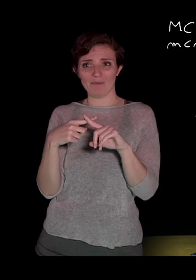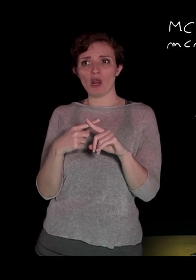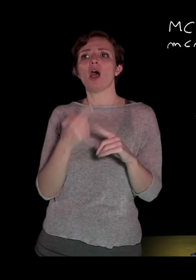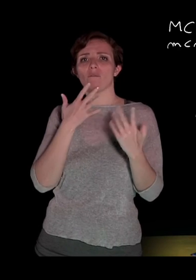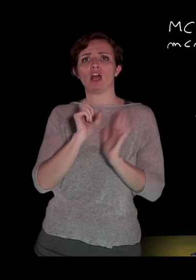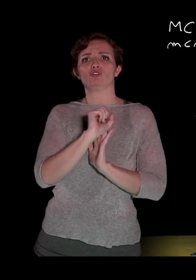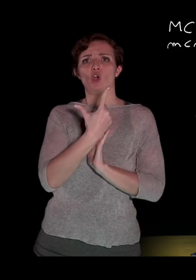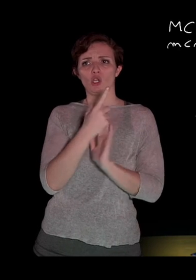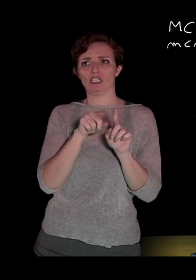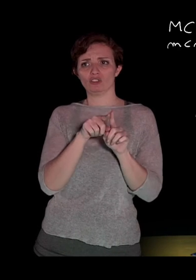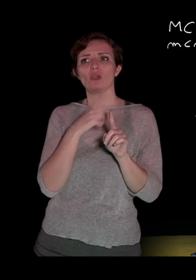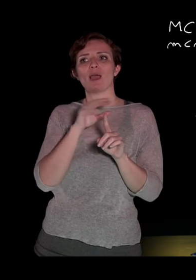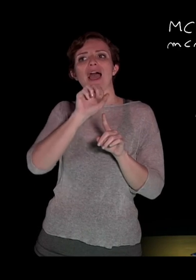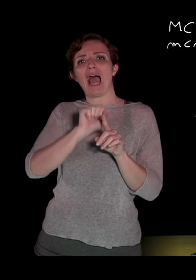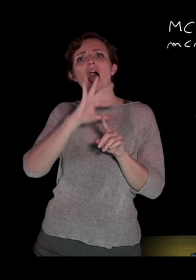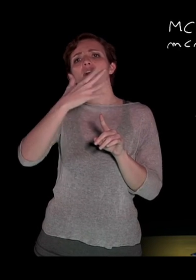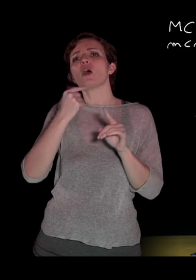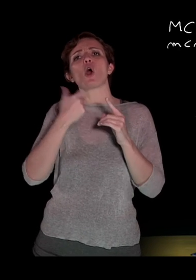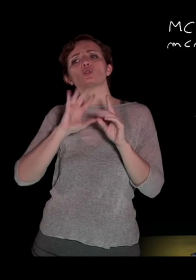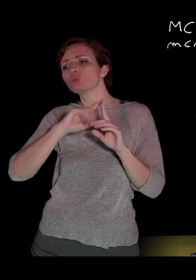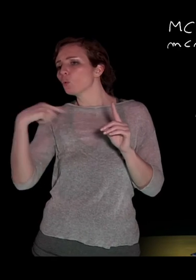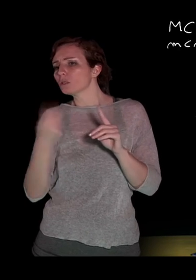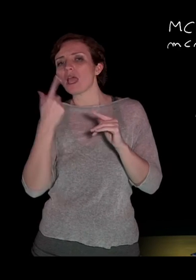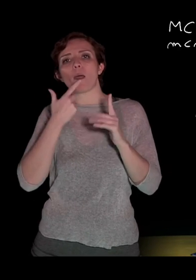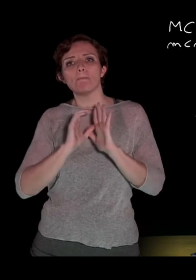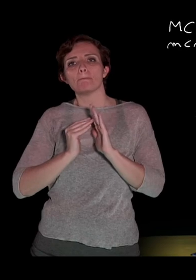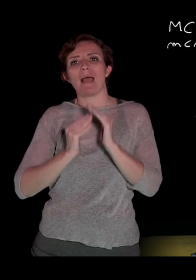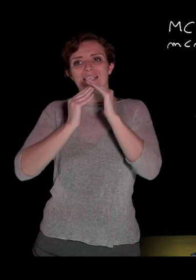coefficiente, e poi tutte le lettere con il loro massimo esponente.